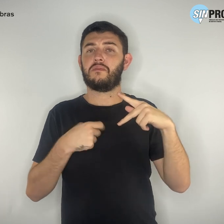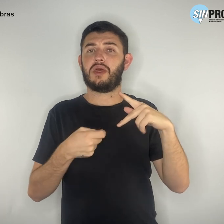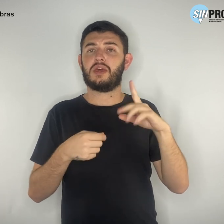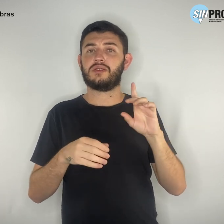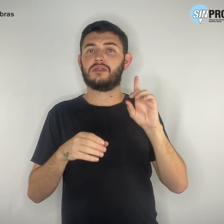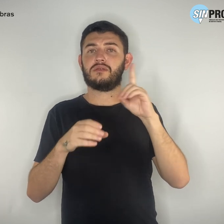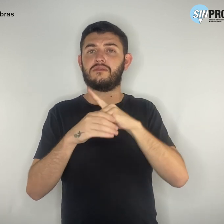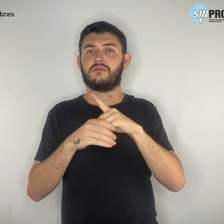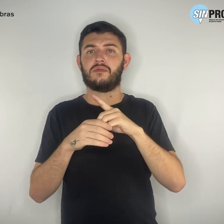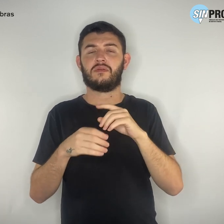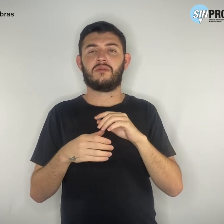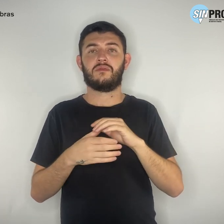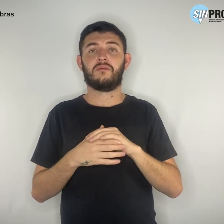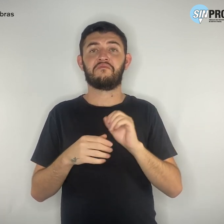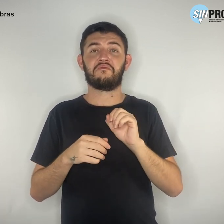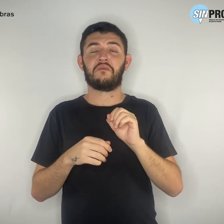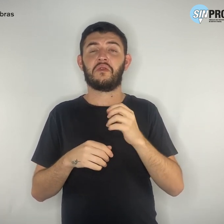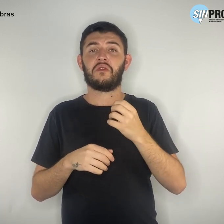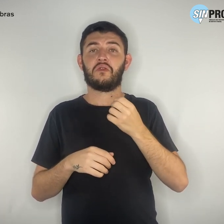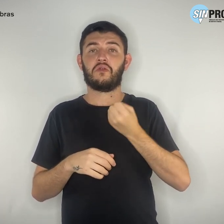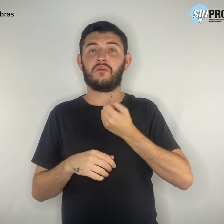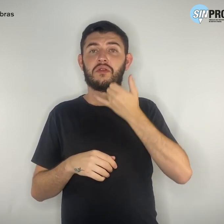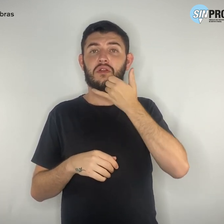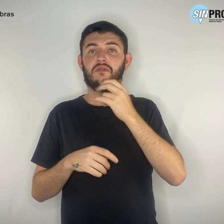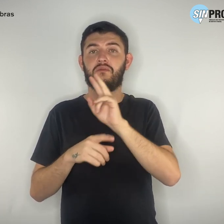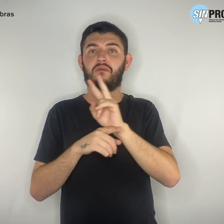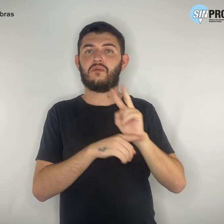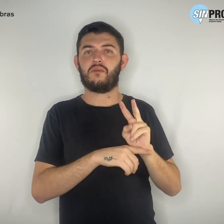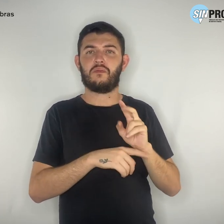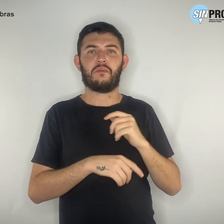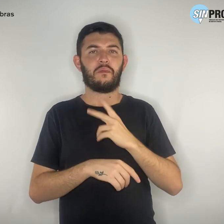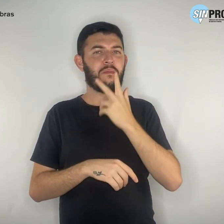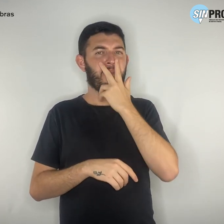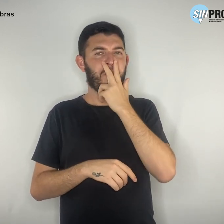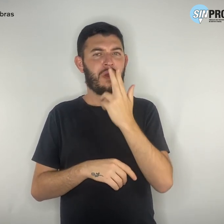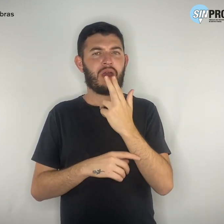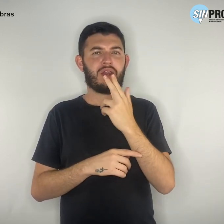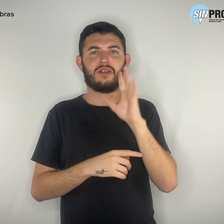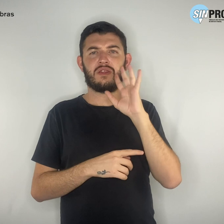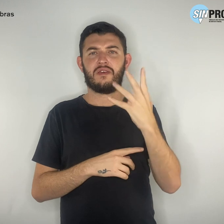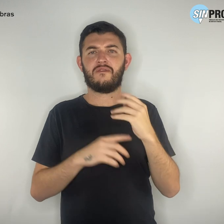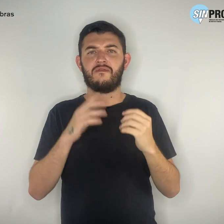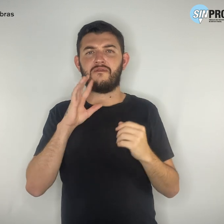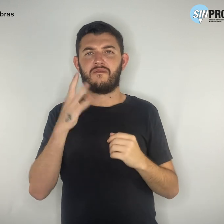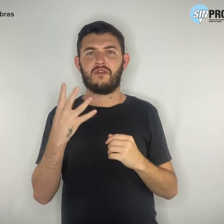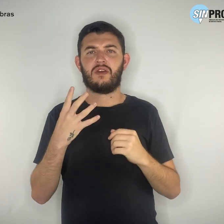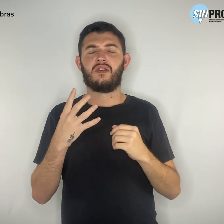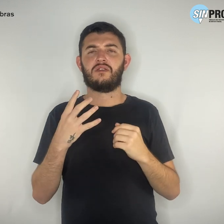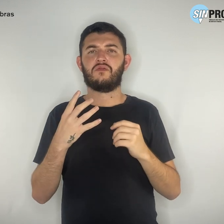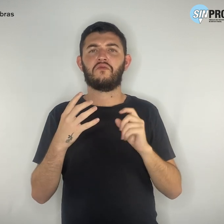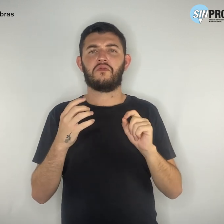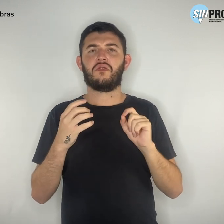telefone provisório. Parece não ter mais tanto efeito no mundo dos golpes bancários.